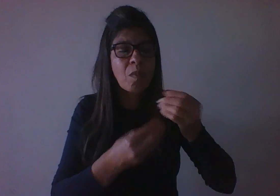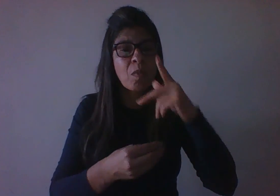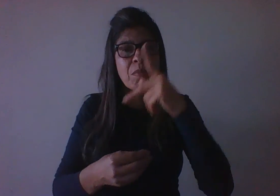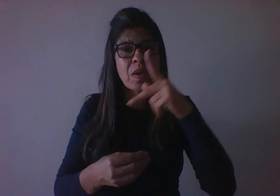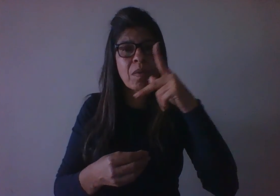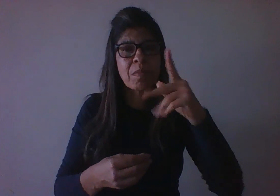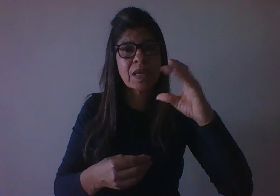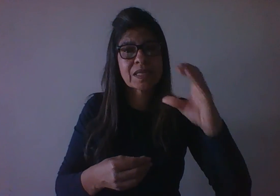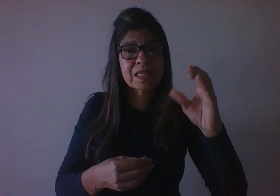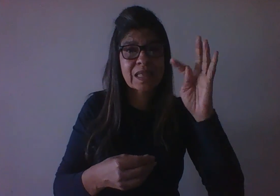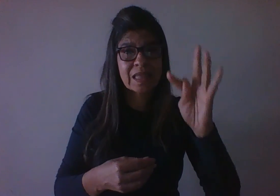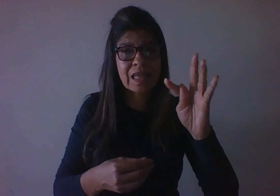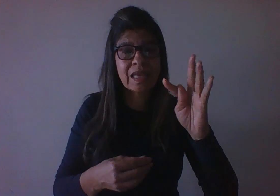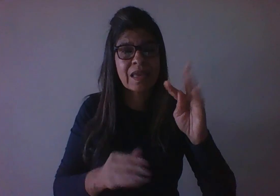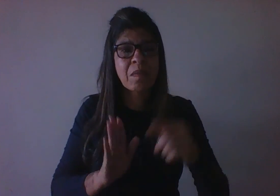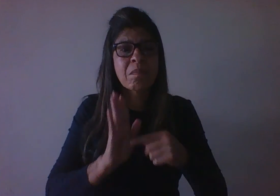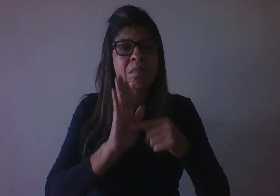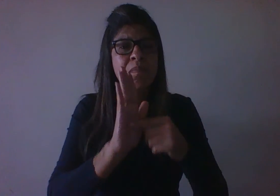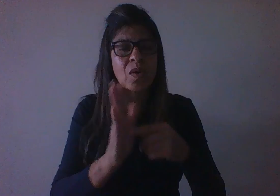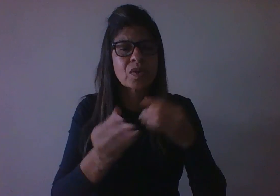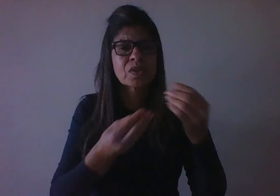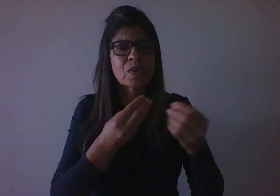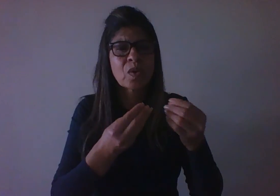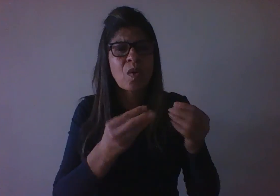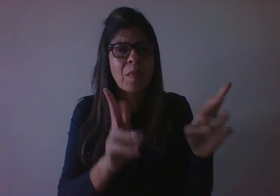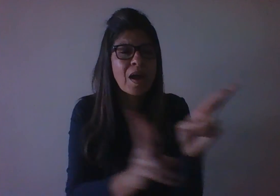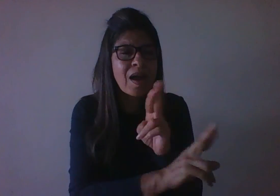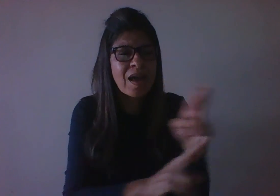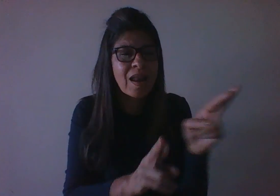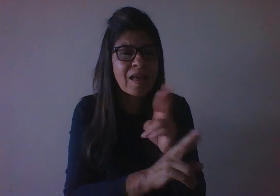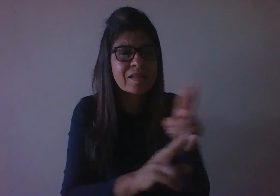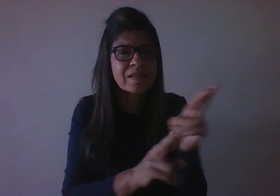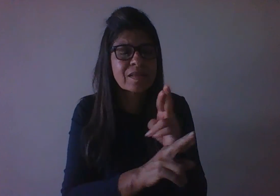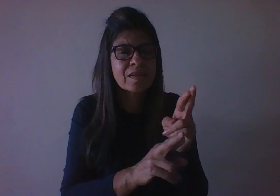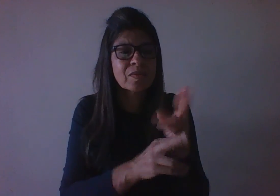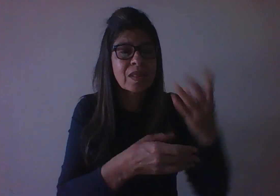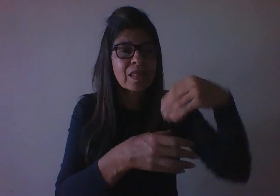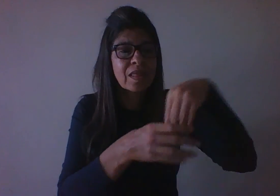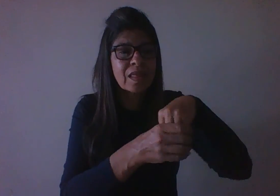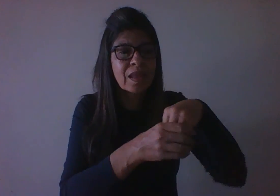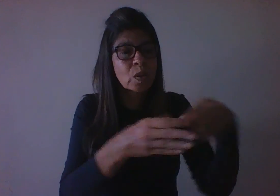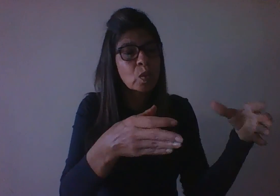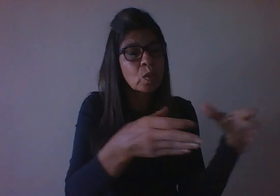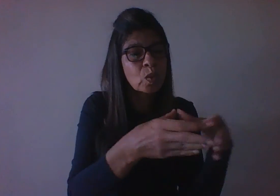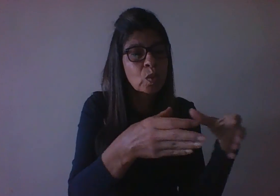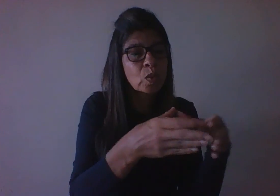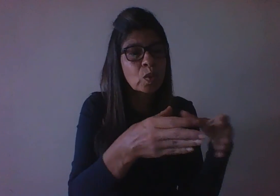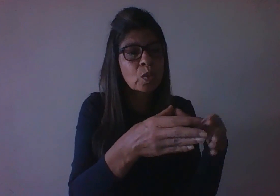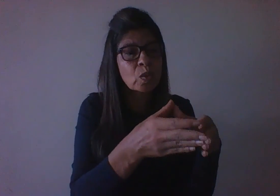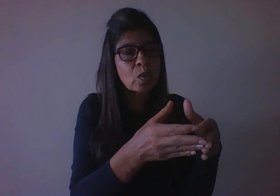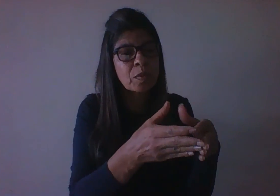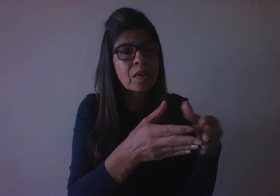estabelecem a forma das relações do indivíduo consigo e com os grupos no qual ele está em interação.